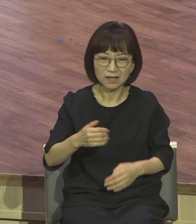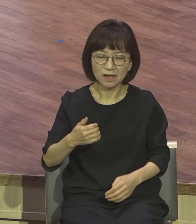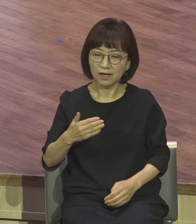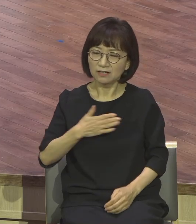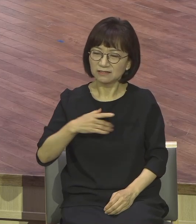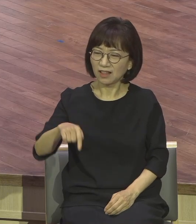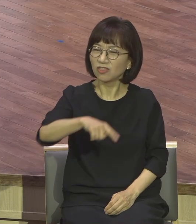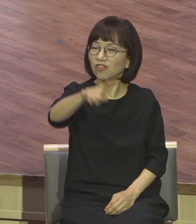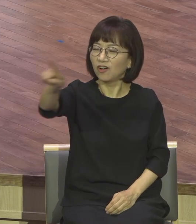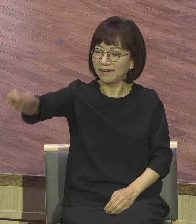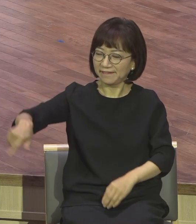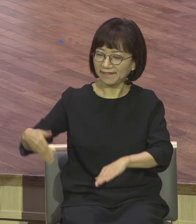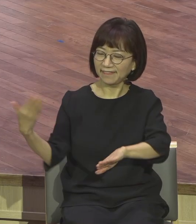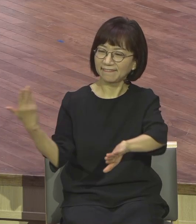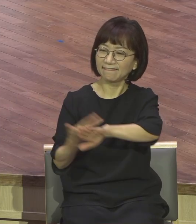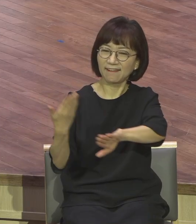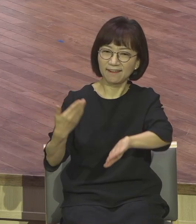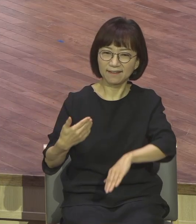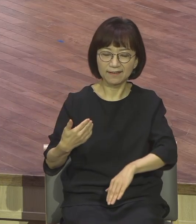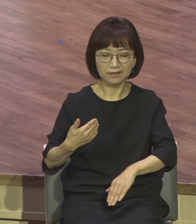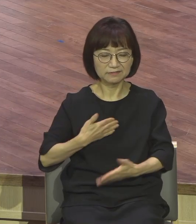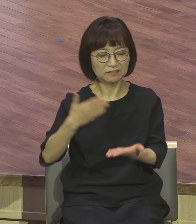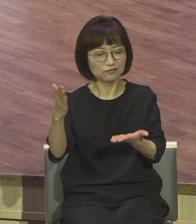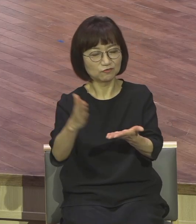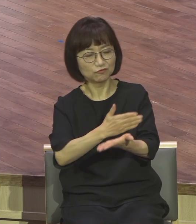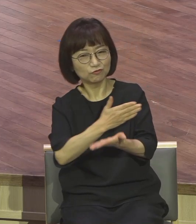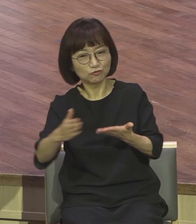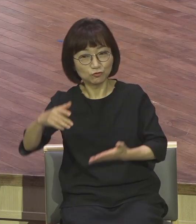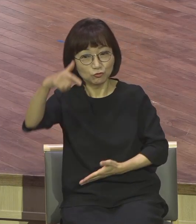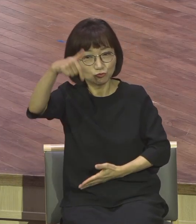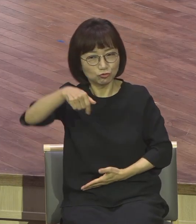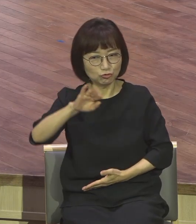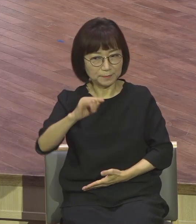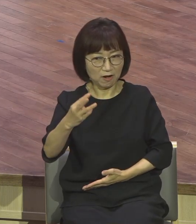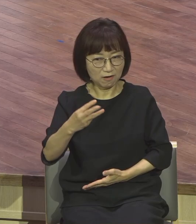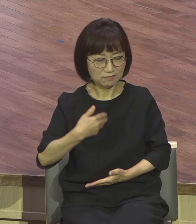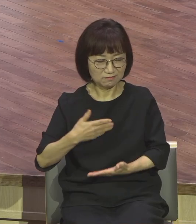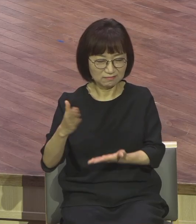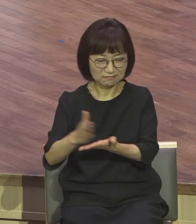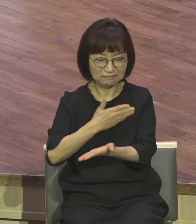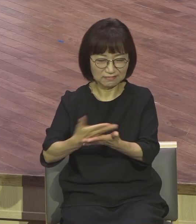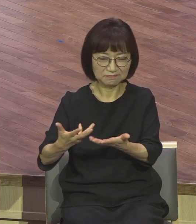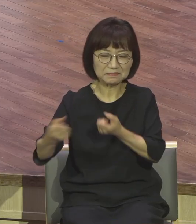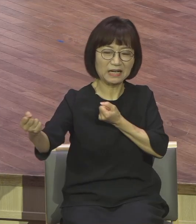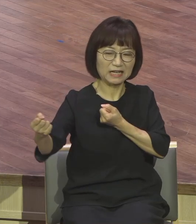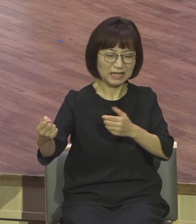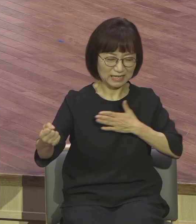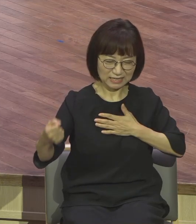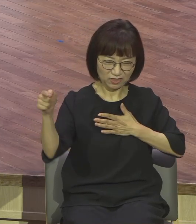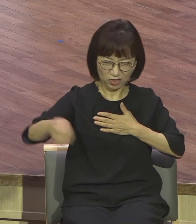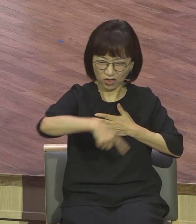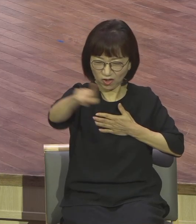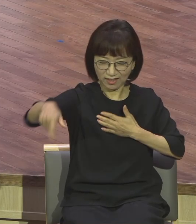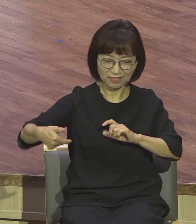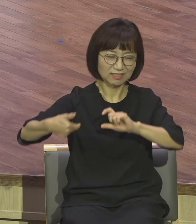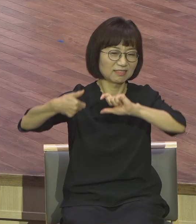구별되어 있다라는 의식이 아주 강했습니다. 그래서 바리세라는